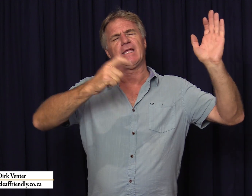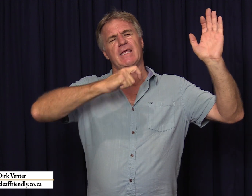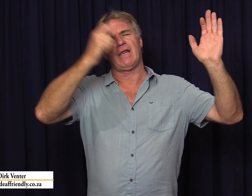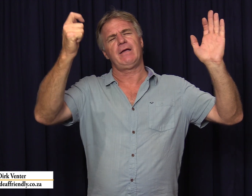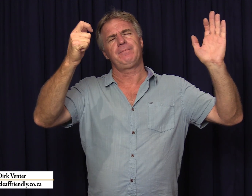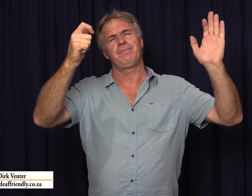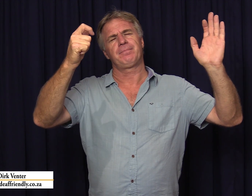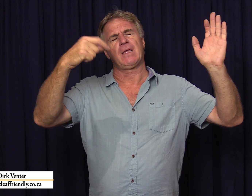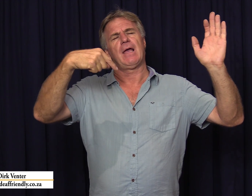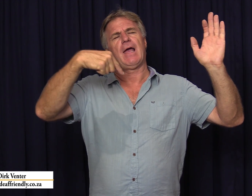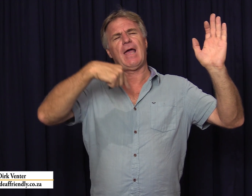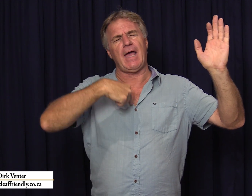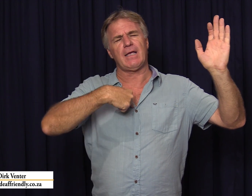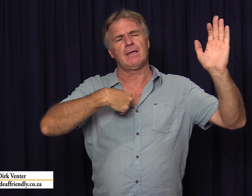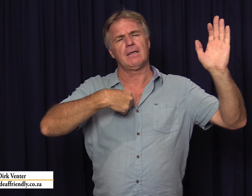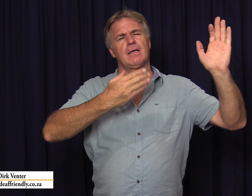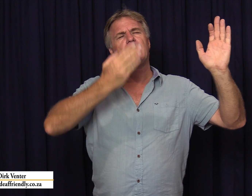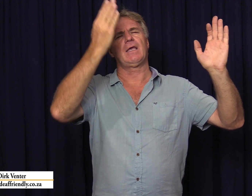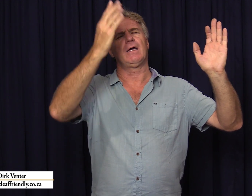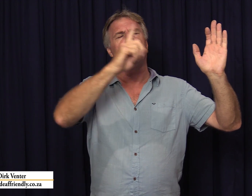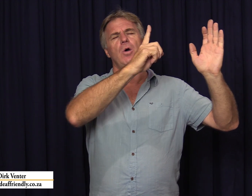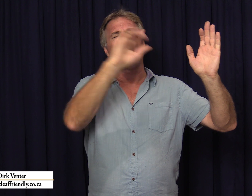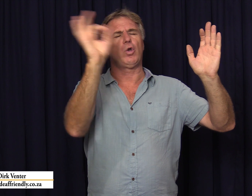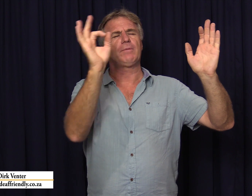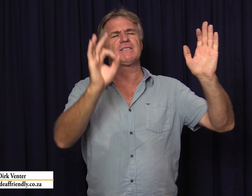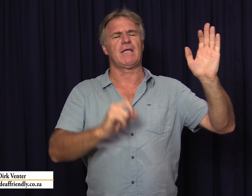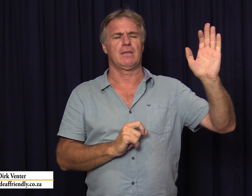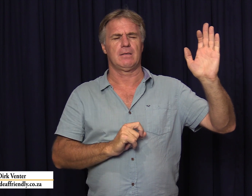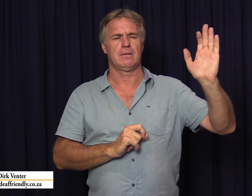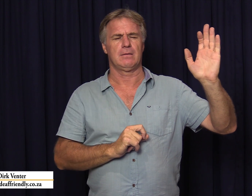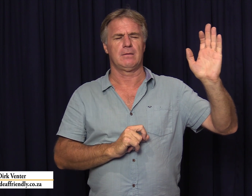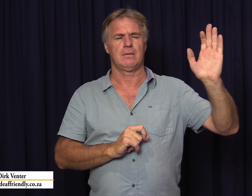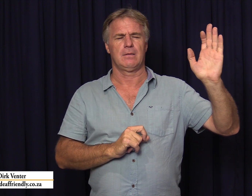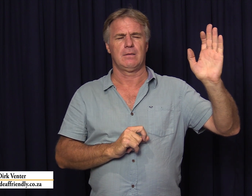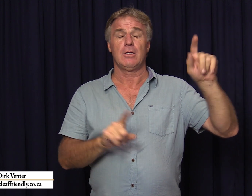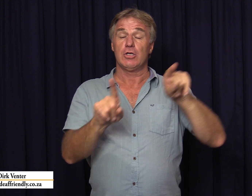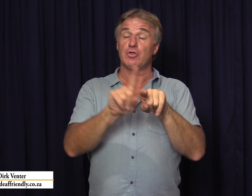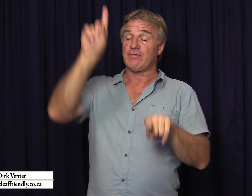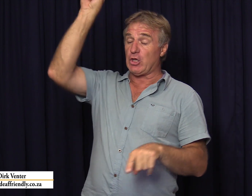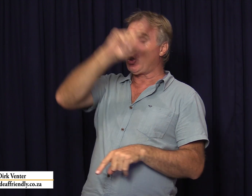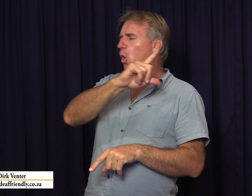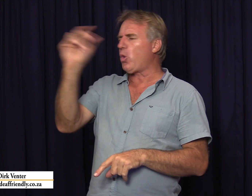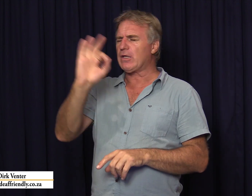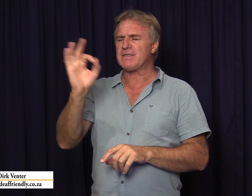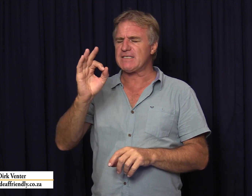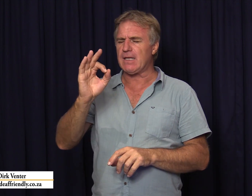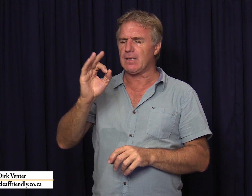heren ek gee 100% soos wat u 100%